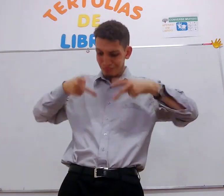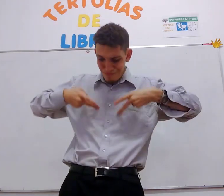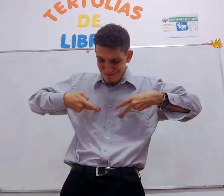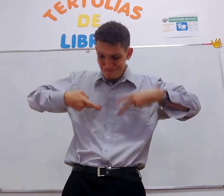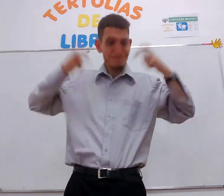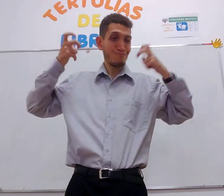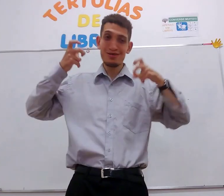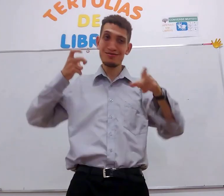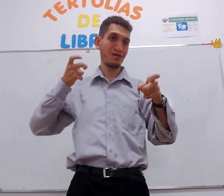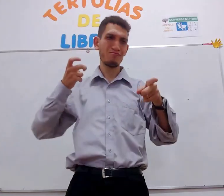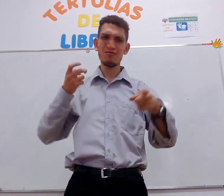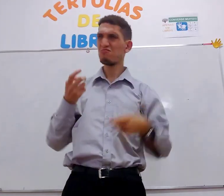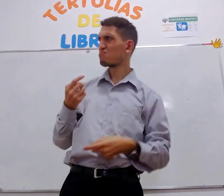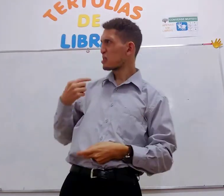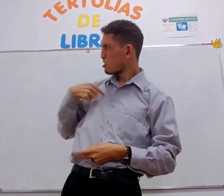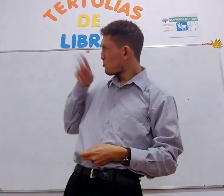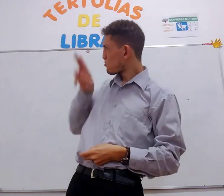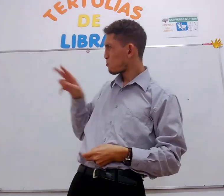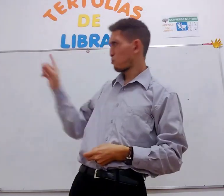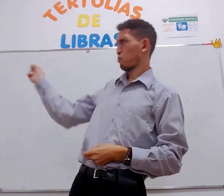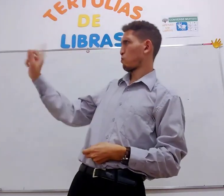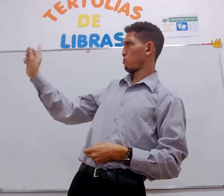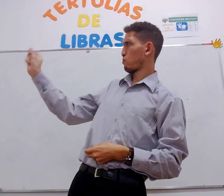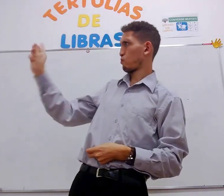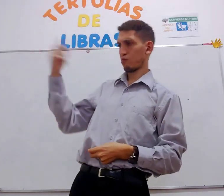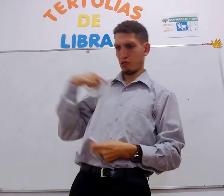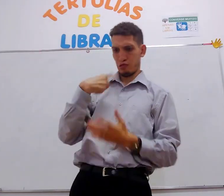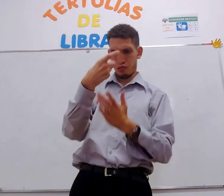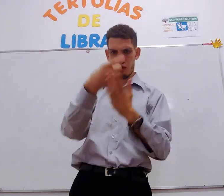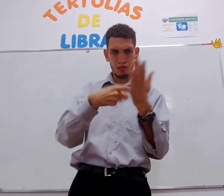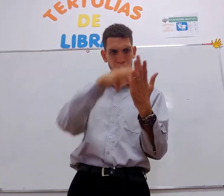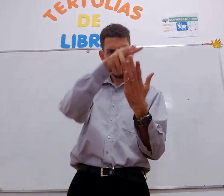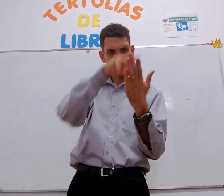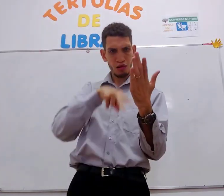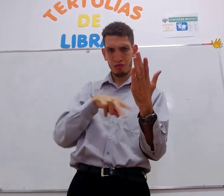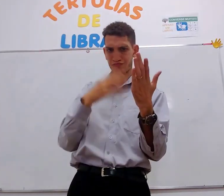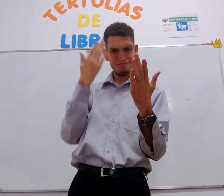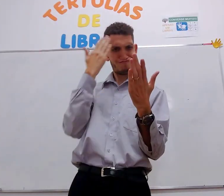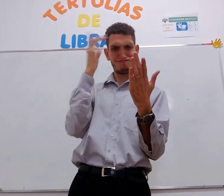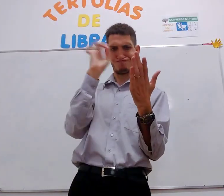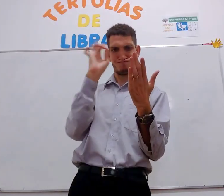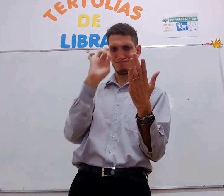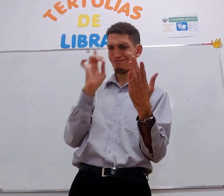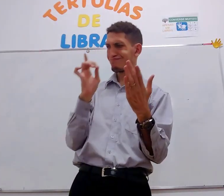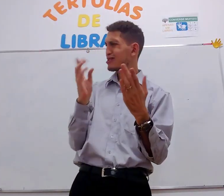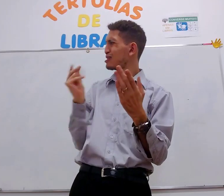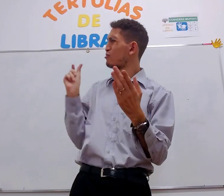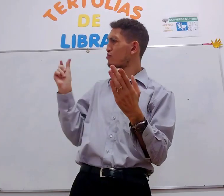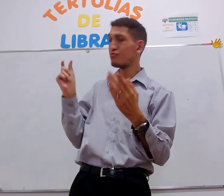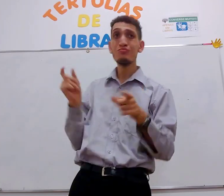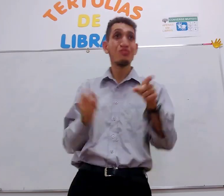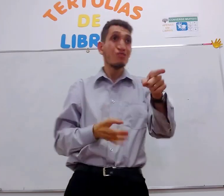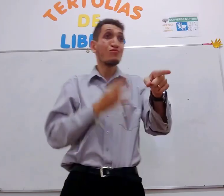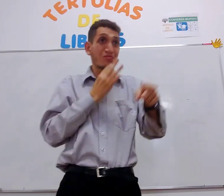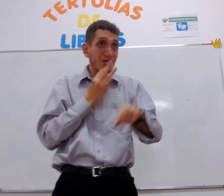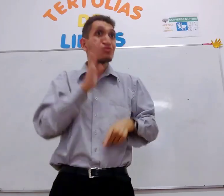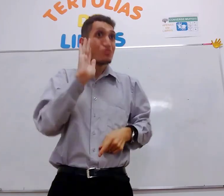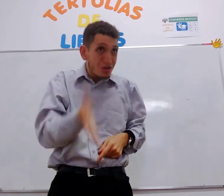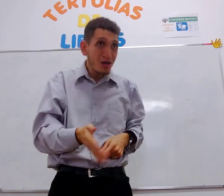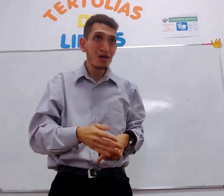usa já, mas não se percebe, eu uso não, eu quis ler, não entendi, palavra